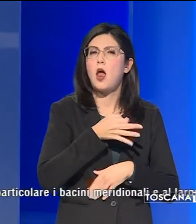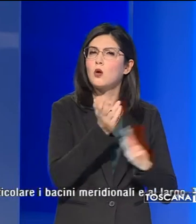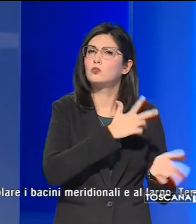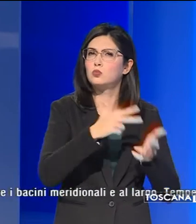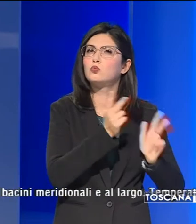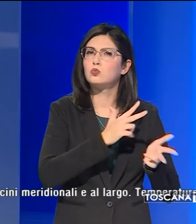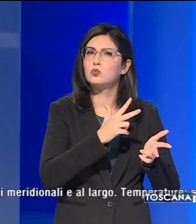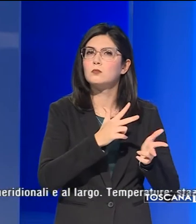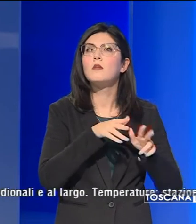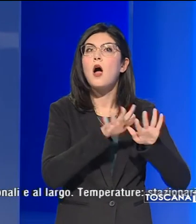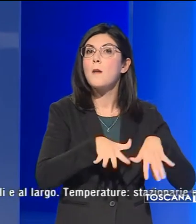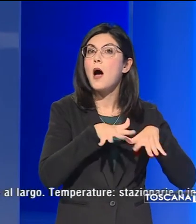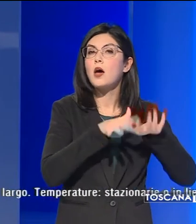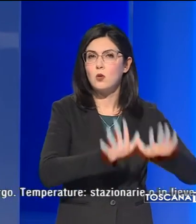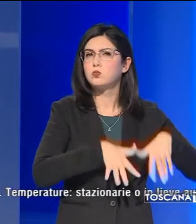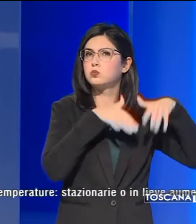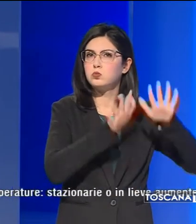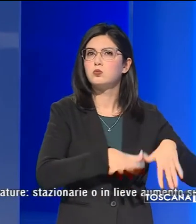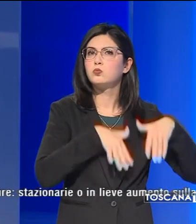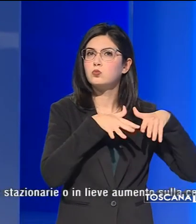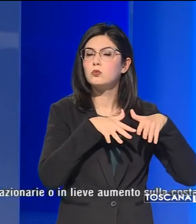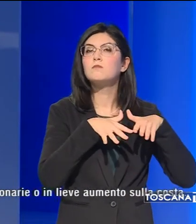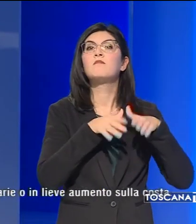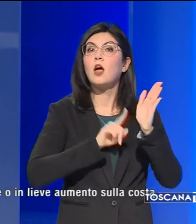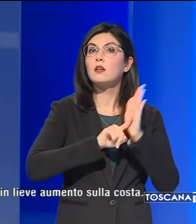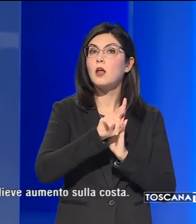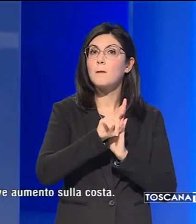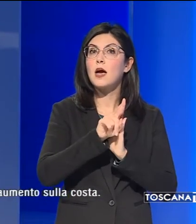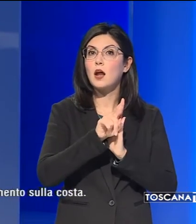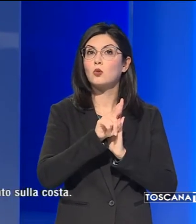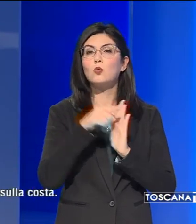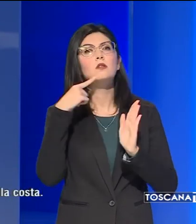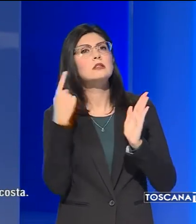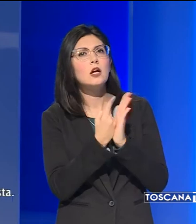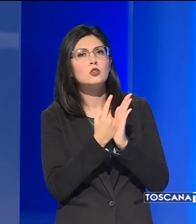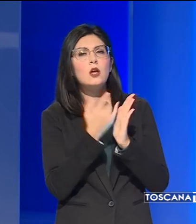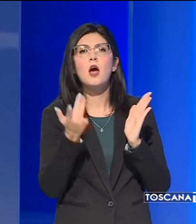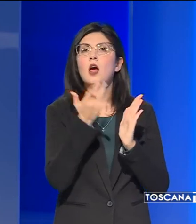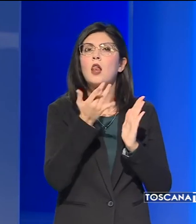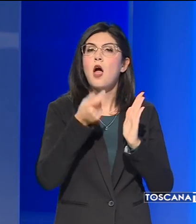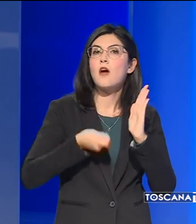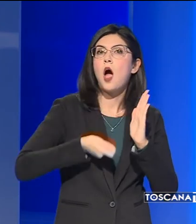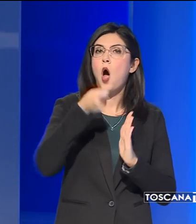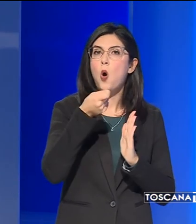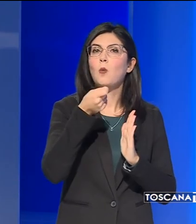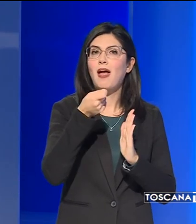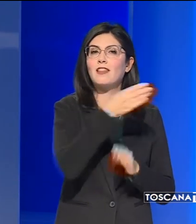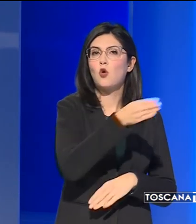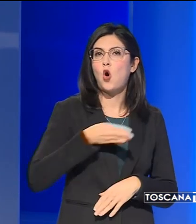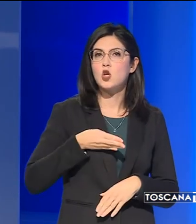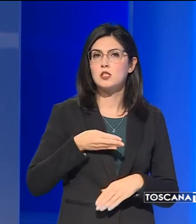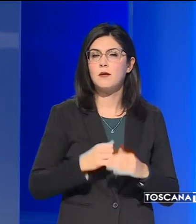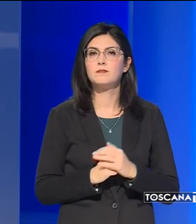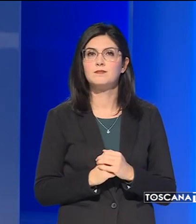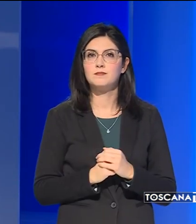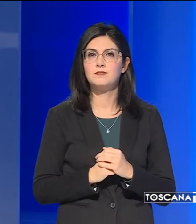i mari sono mossi e infine le temperature stazionarie o in lieve aumento sulla costa.